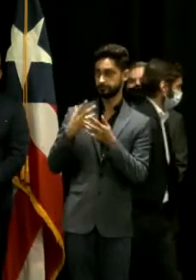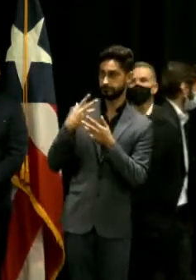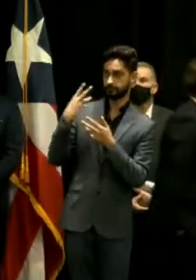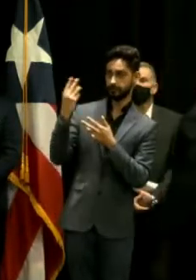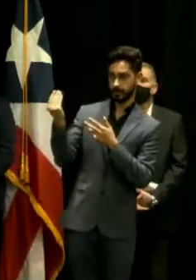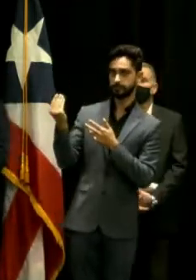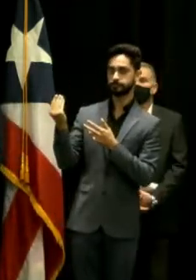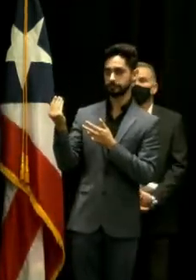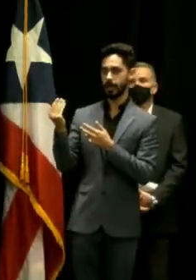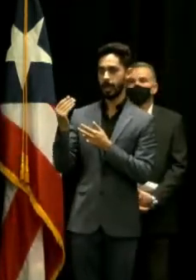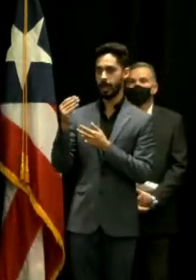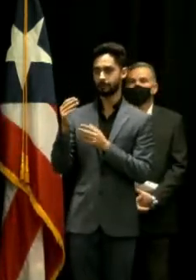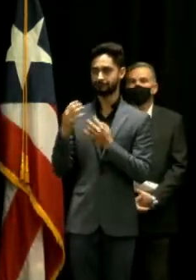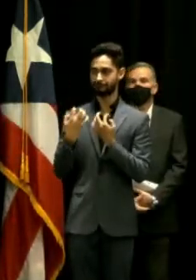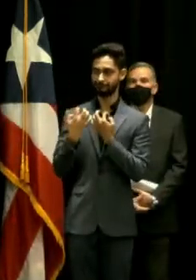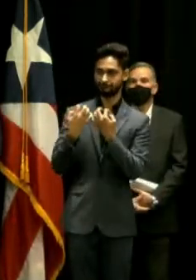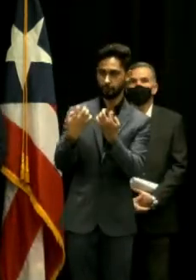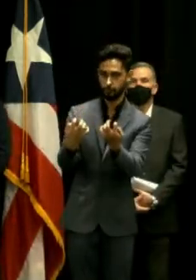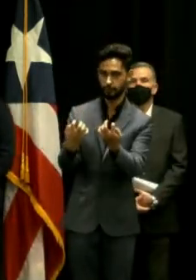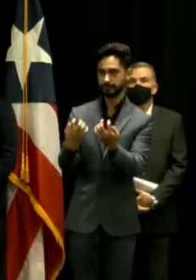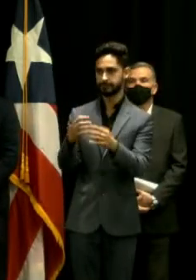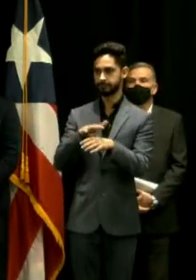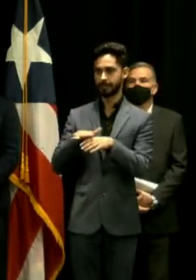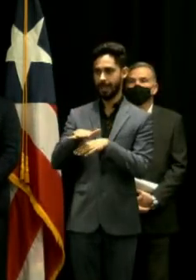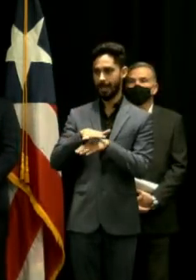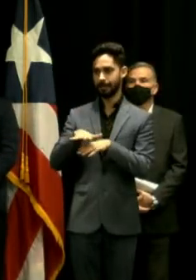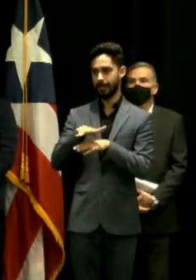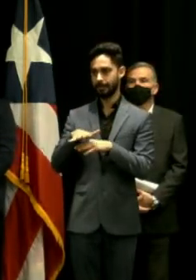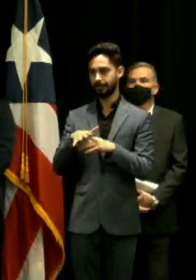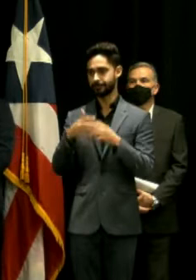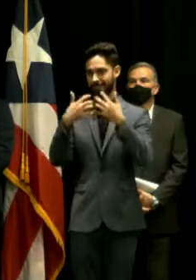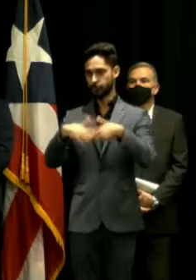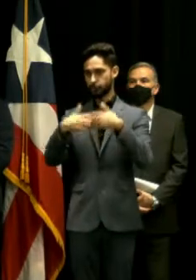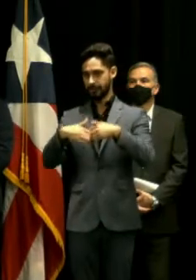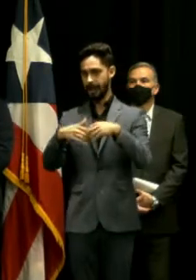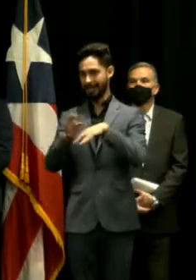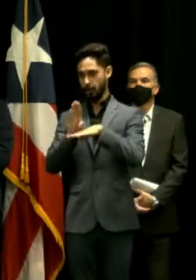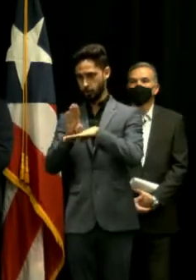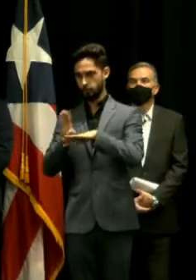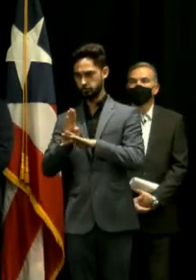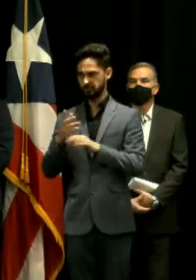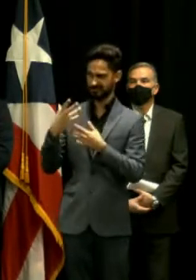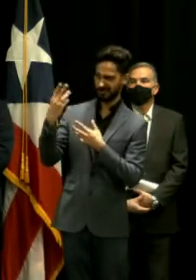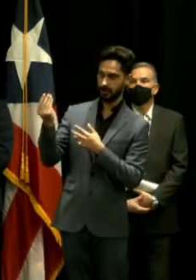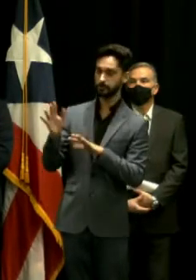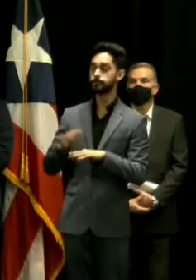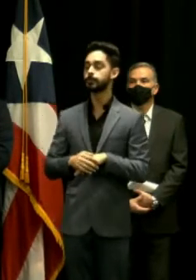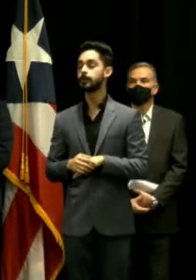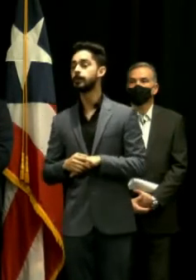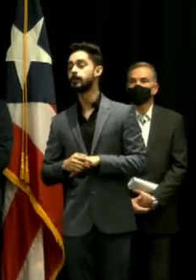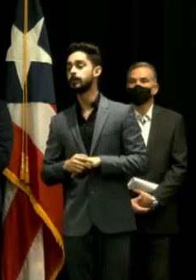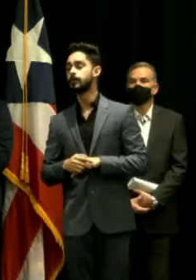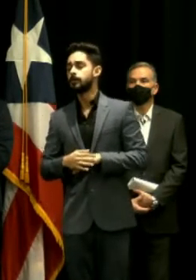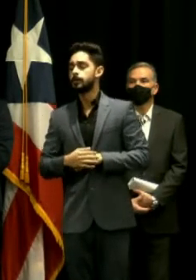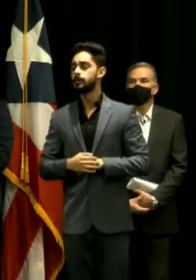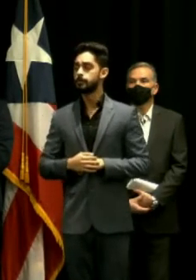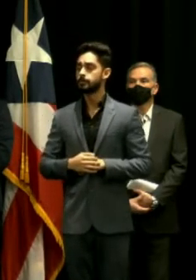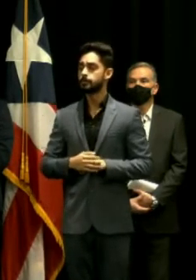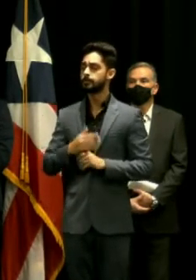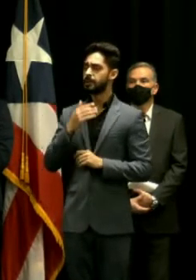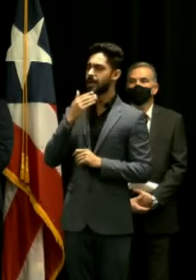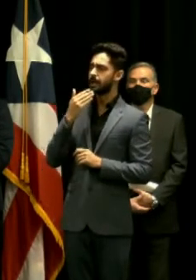asociación de industriales un poco siguiendo la ruta que me ha ayudado mucho a entender mejor el proyecto